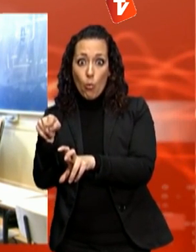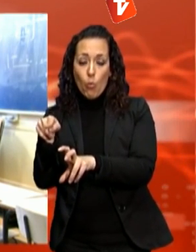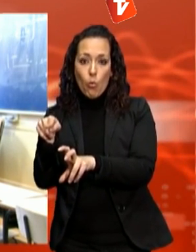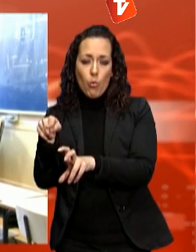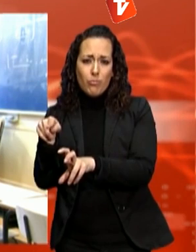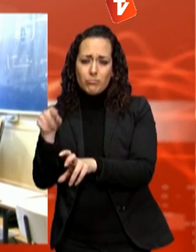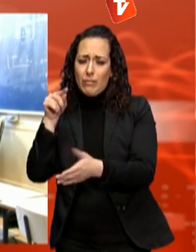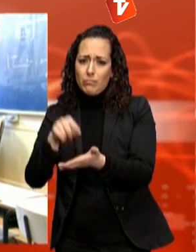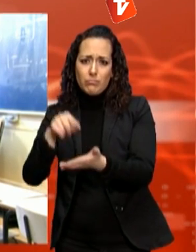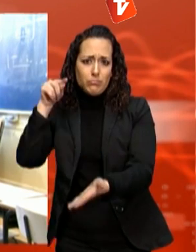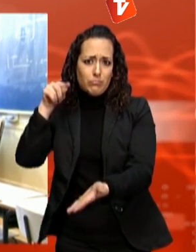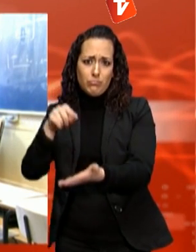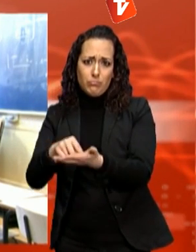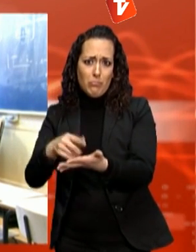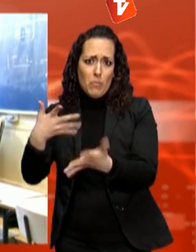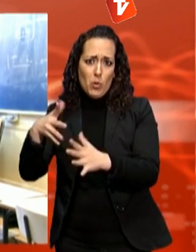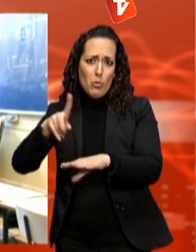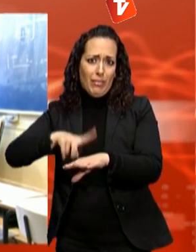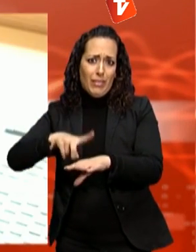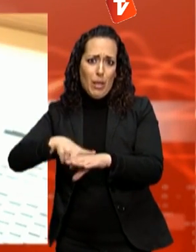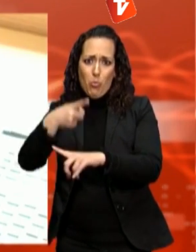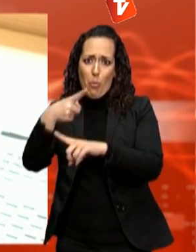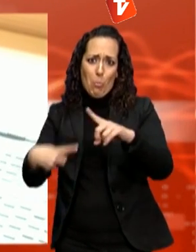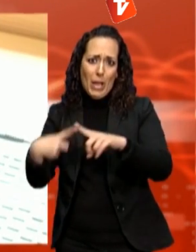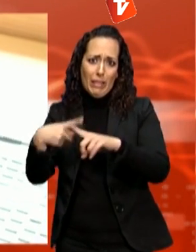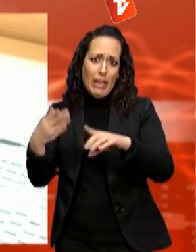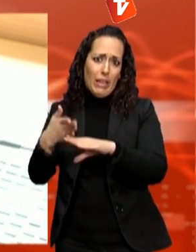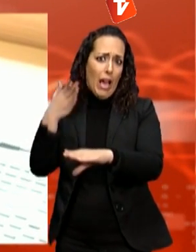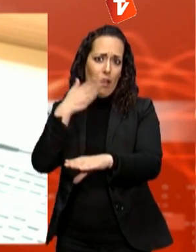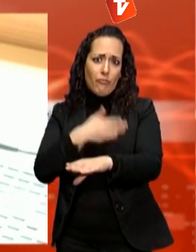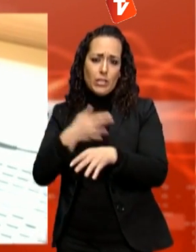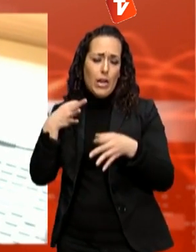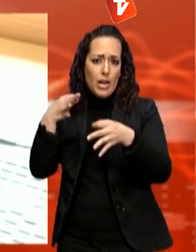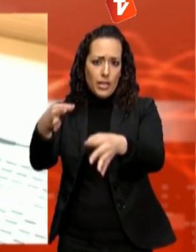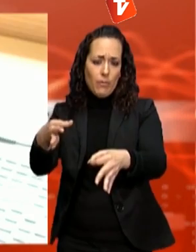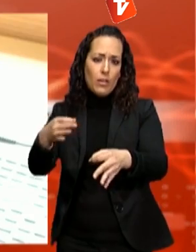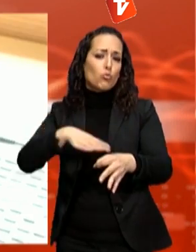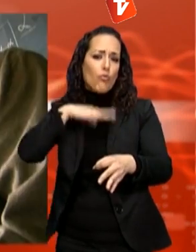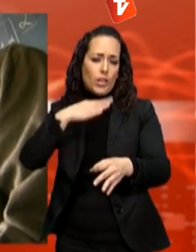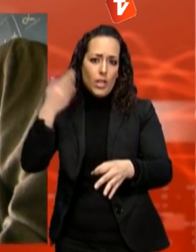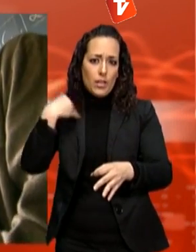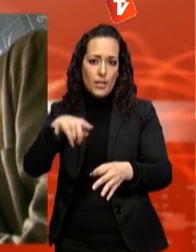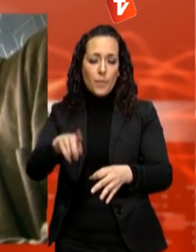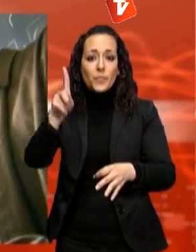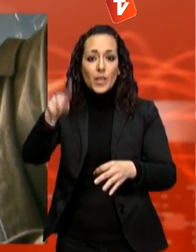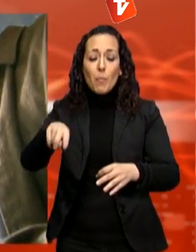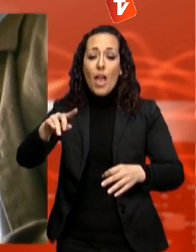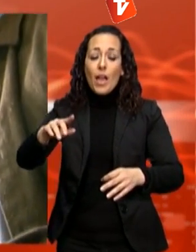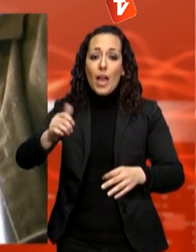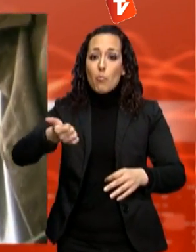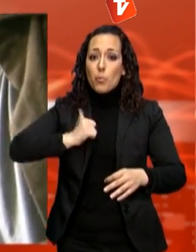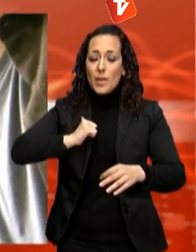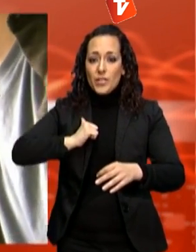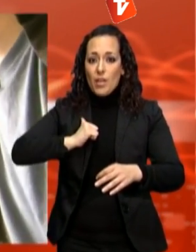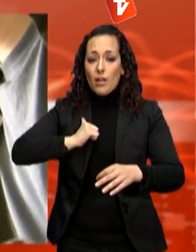embarca i surt amb el Wicraft ha de ser de com a màxim 30 minuts. El Wicraft aprofita l'anomenat efecte sol, un fenomen per al qual el vehicle